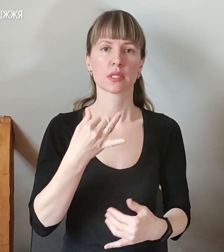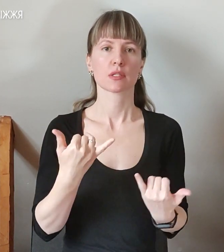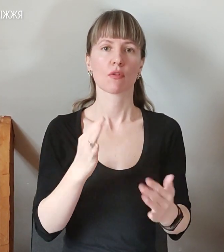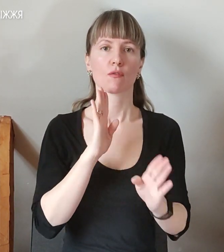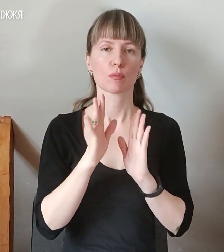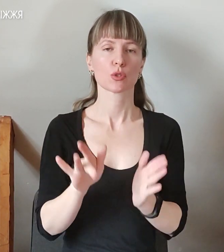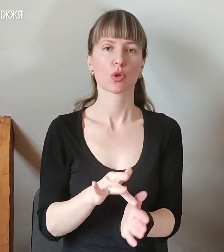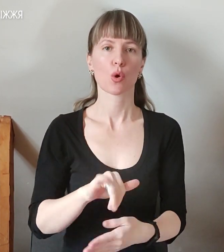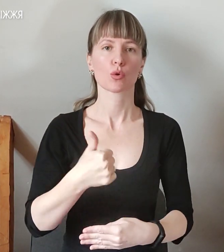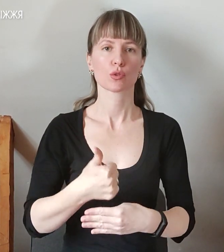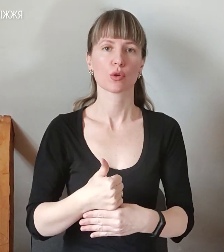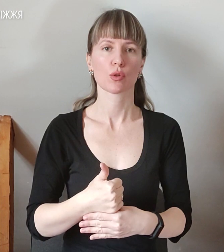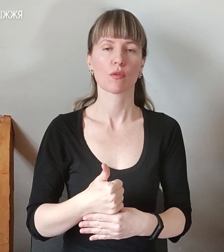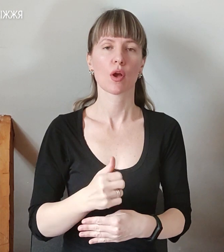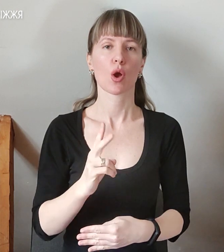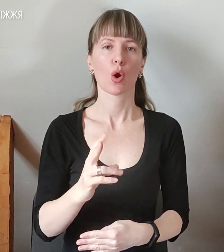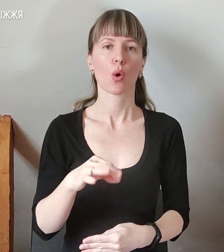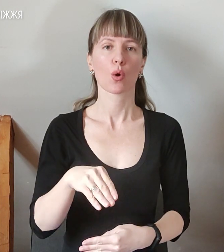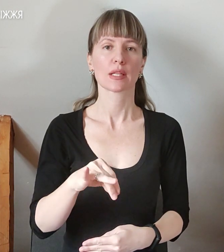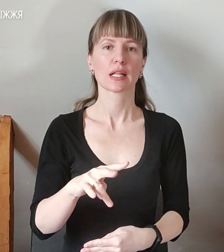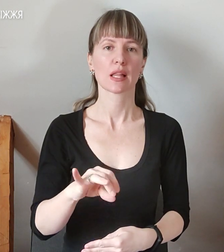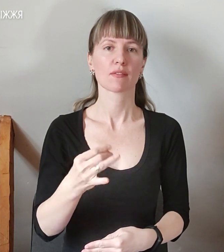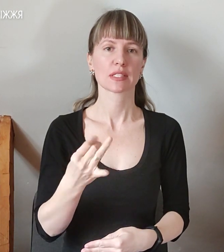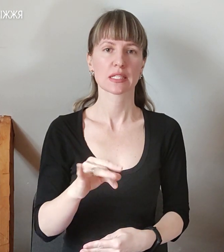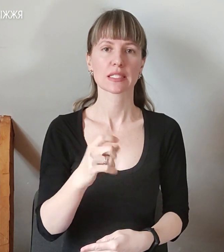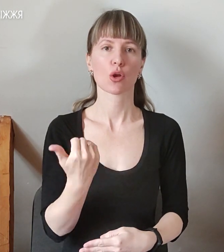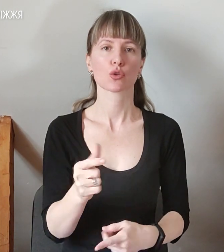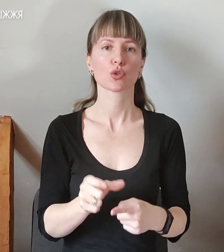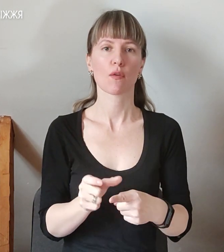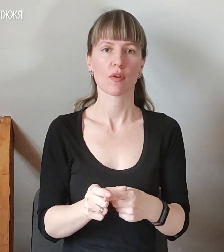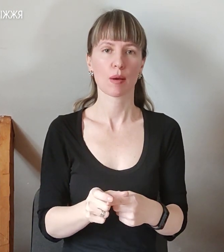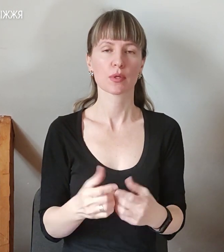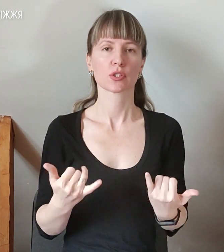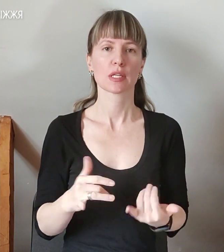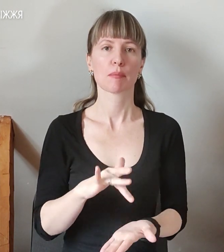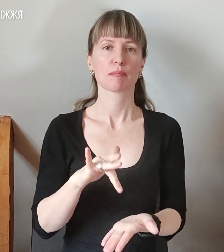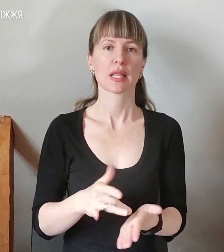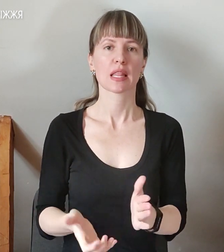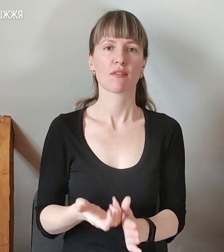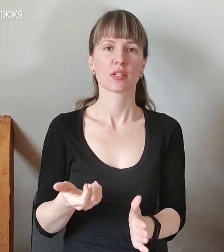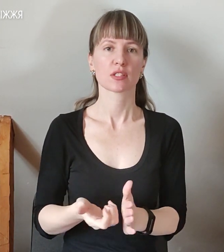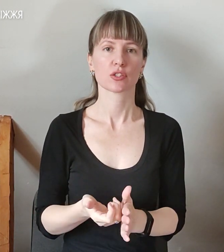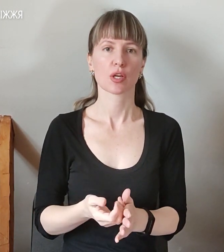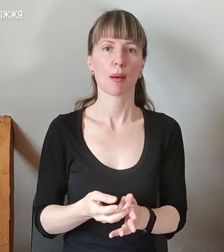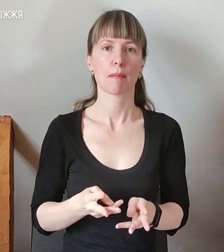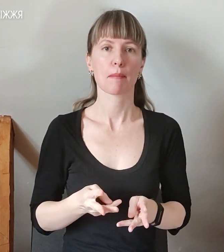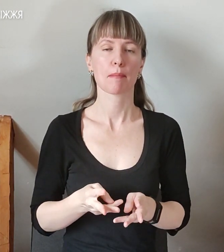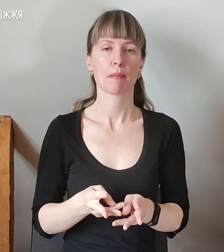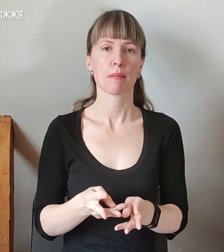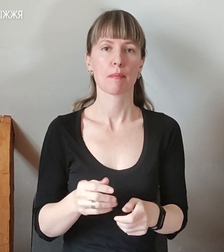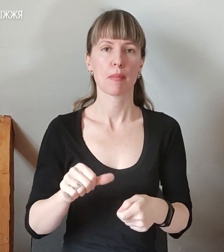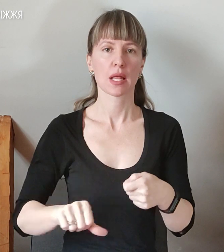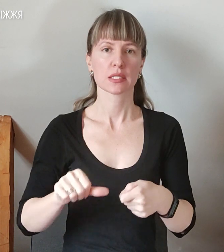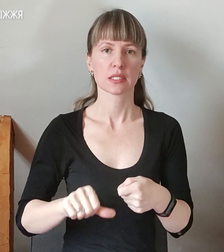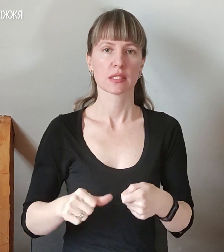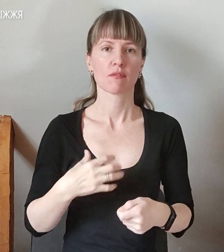міський голова Ігор Потилевський. За його словами, наразі в місті не вистачає полива. Основні запаси були на заправці